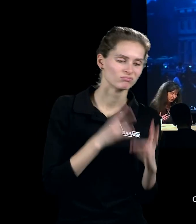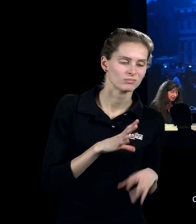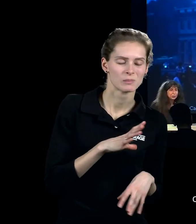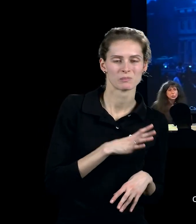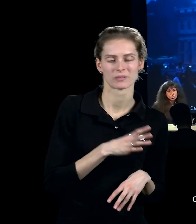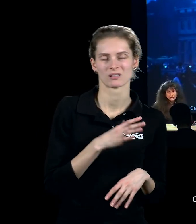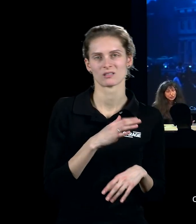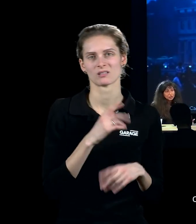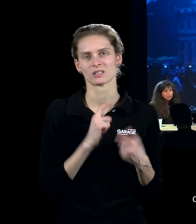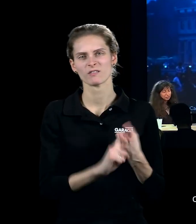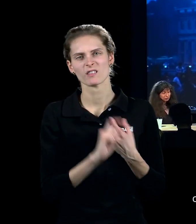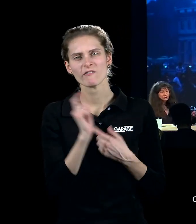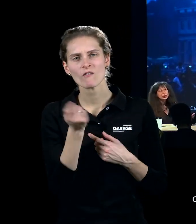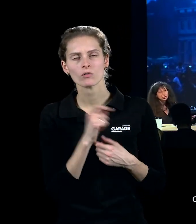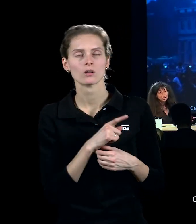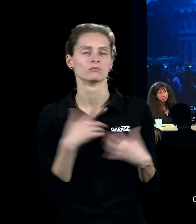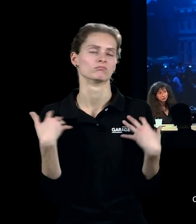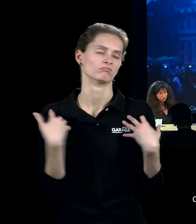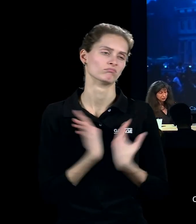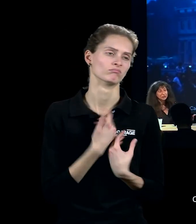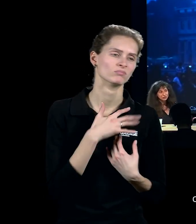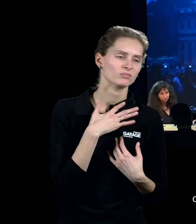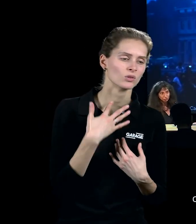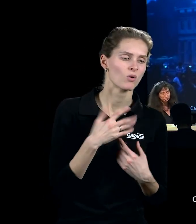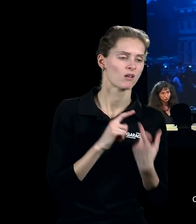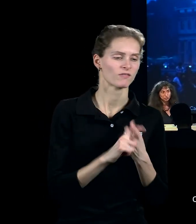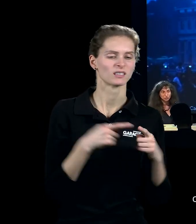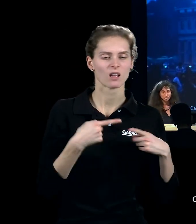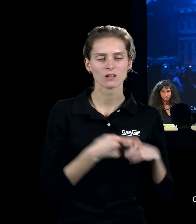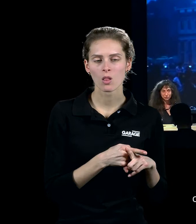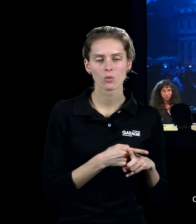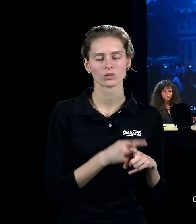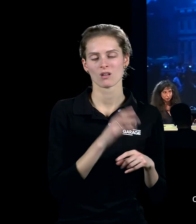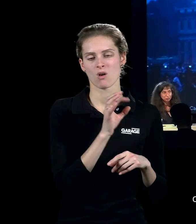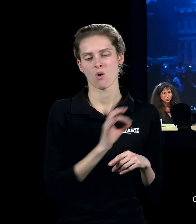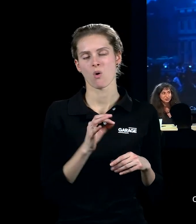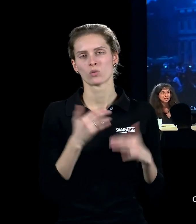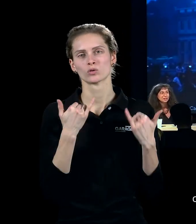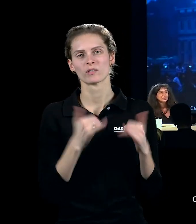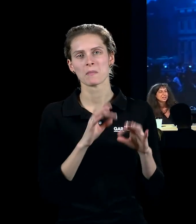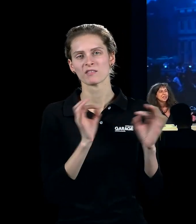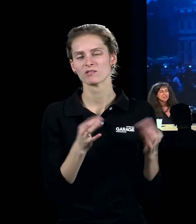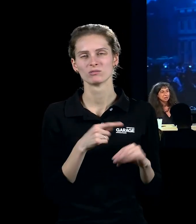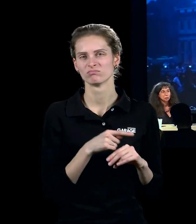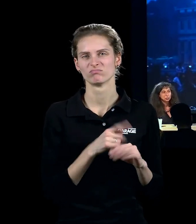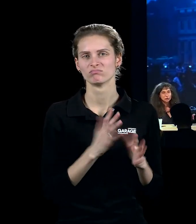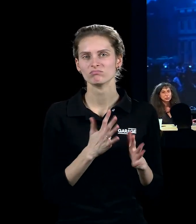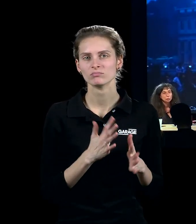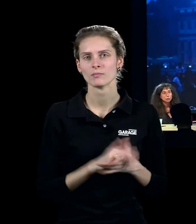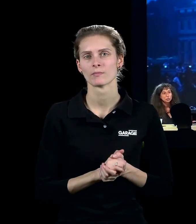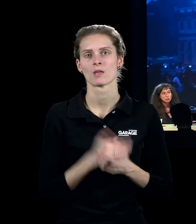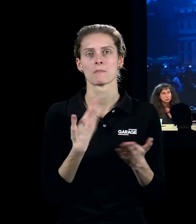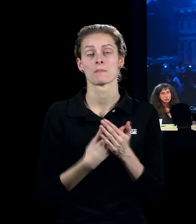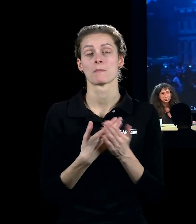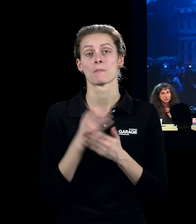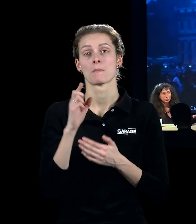серьёзное и драматическое видение того, чем должно заниматься современное искусство, победило. Там то, что делал